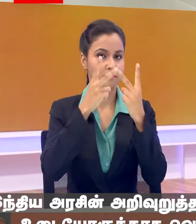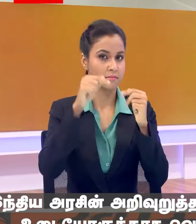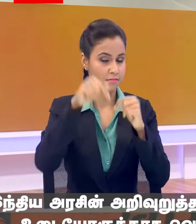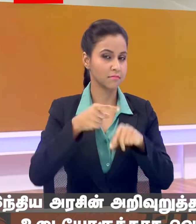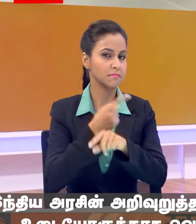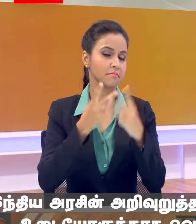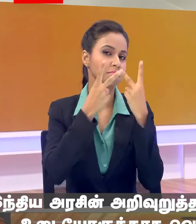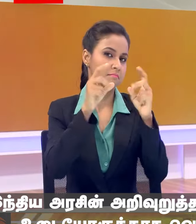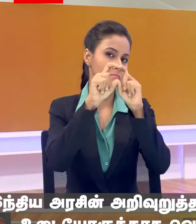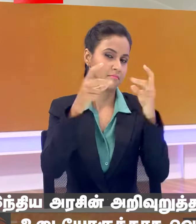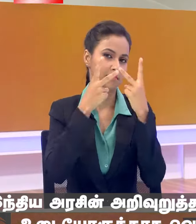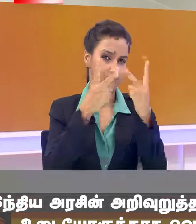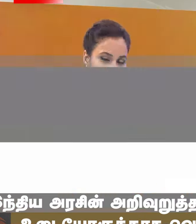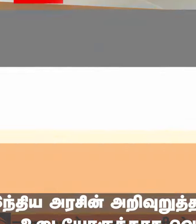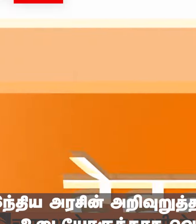घंटे की हेडलाइन्स